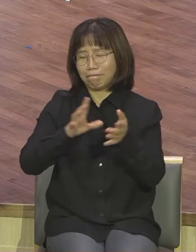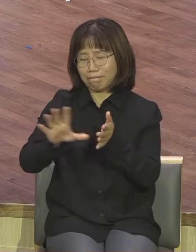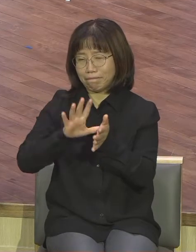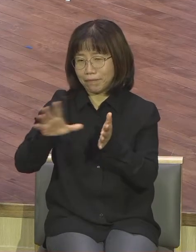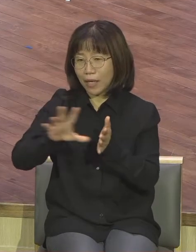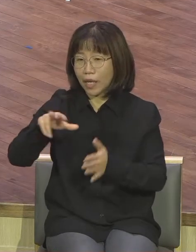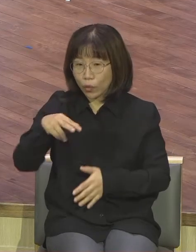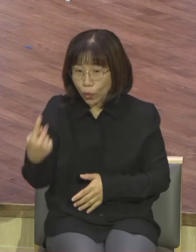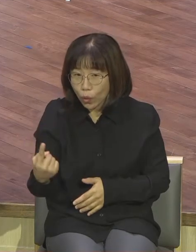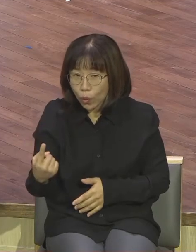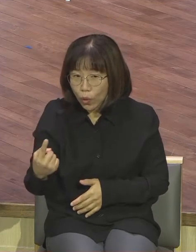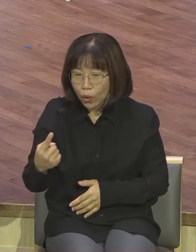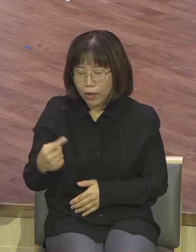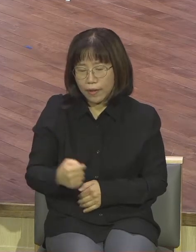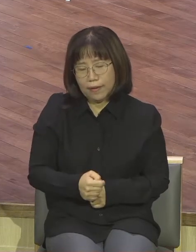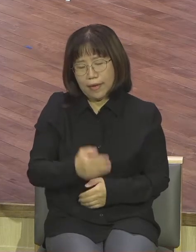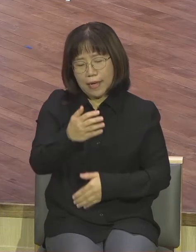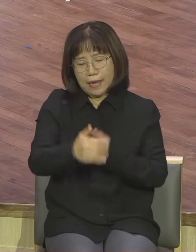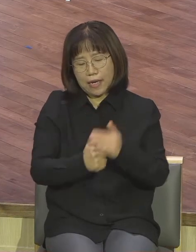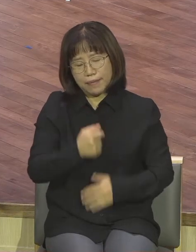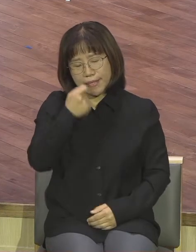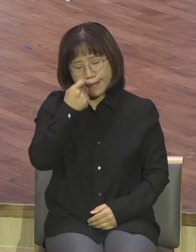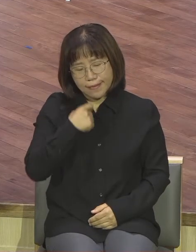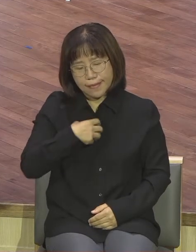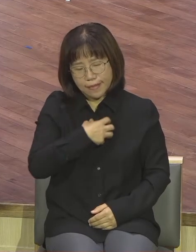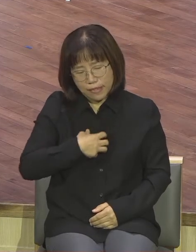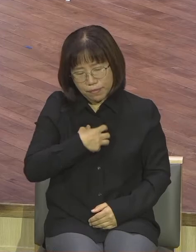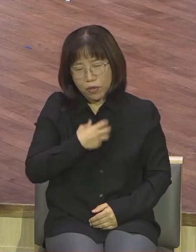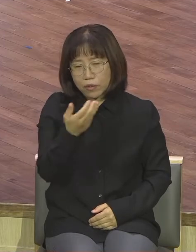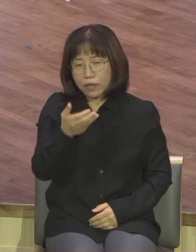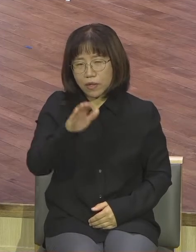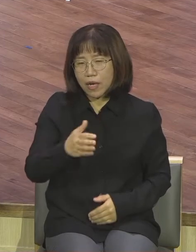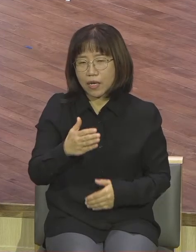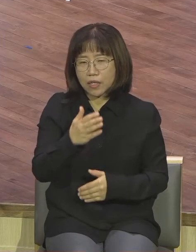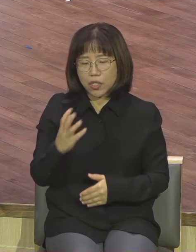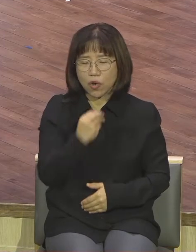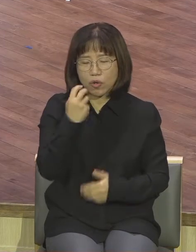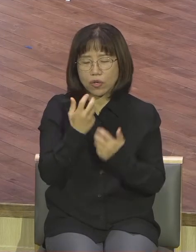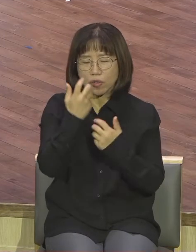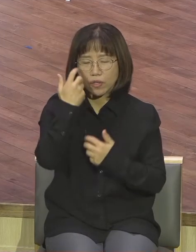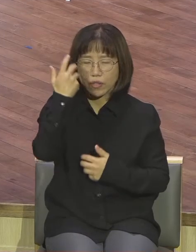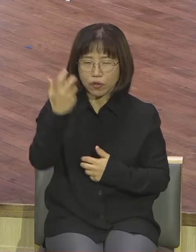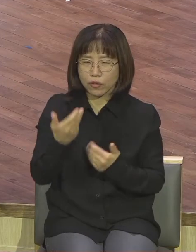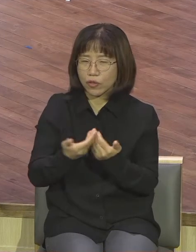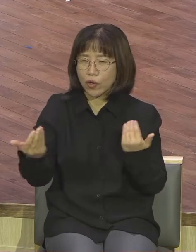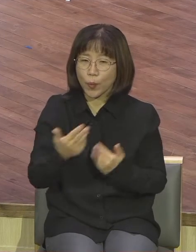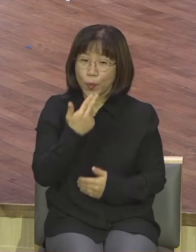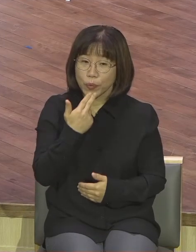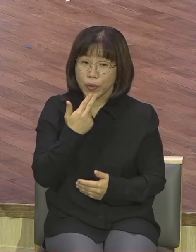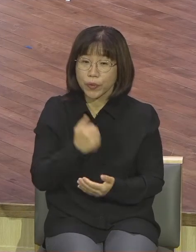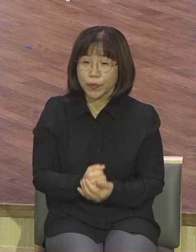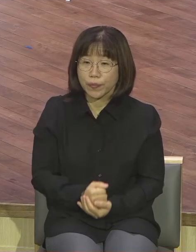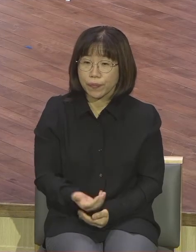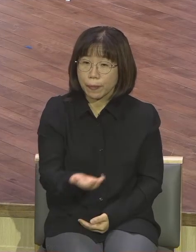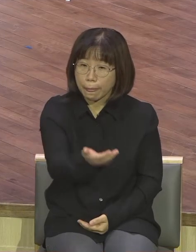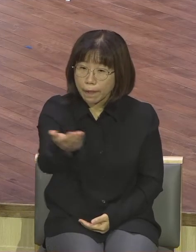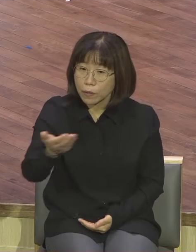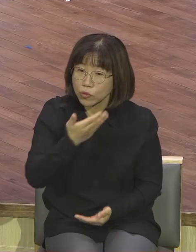슬퍼하시고 단식하시지 떠나지는 않습니다 그런데 한 가지 중요한 것 붙잡아야 될 것은요 하나님 앞에 사실적으로